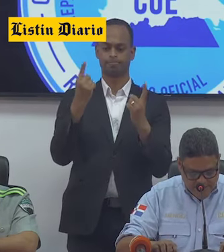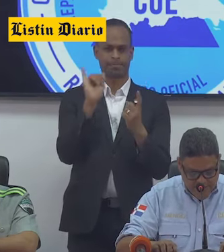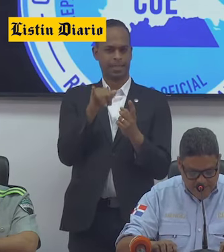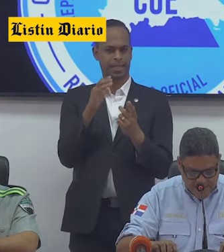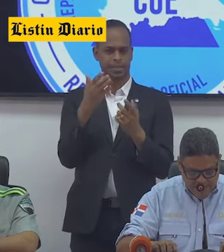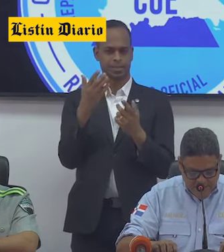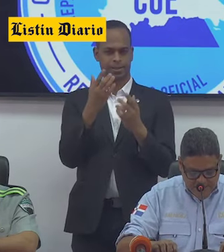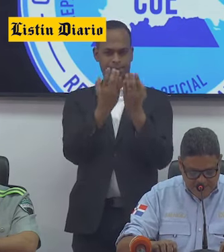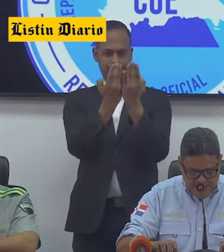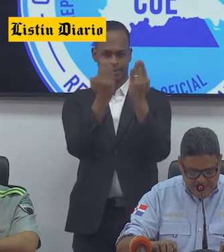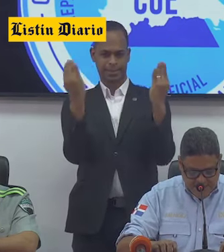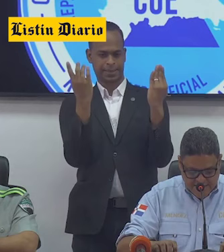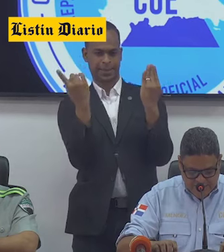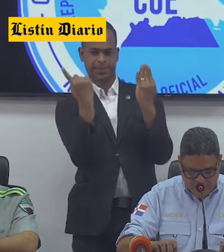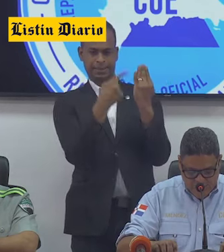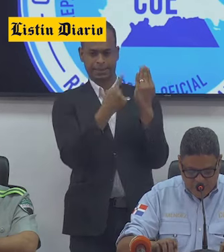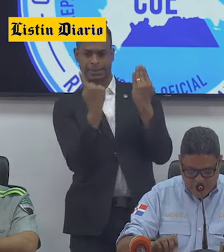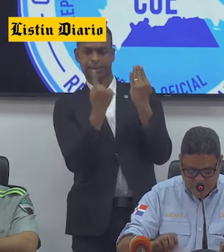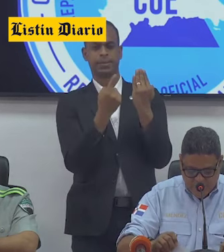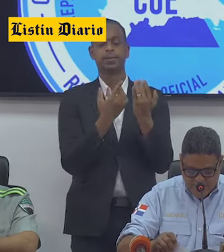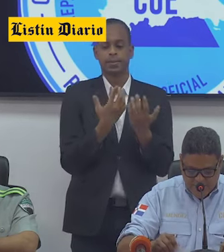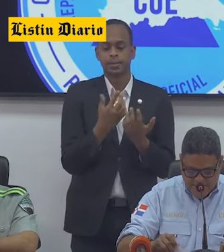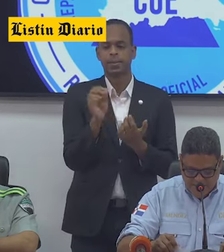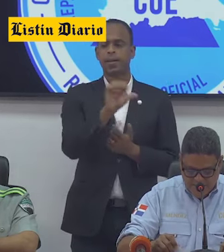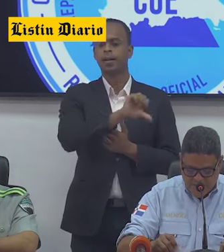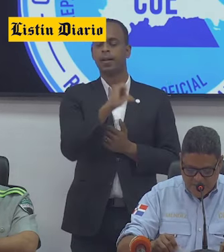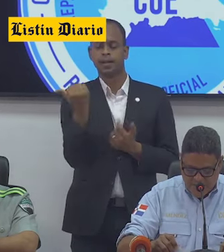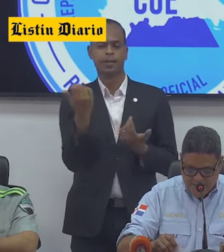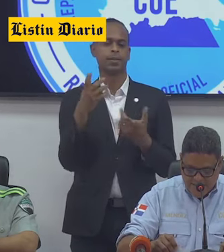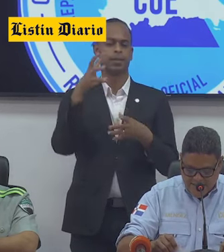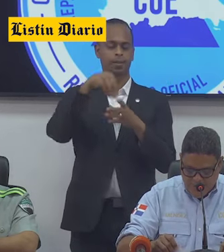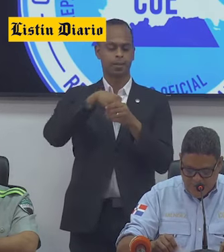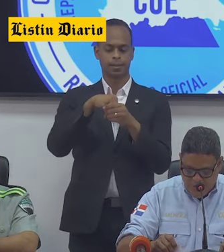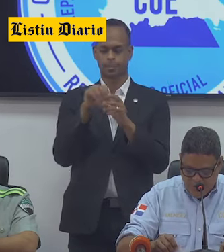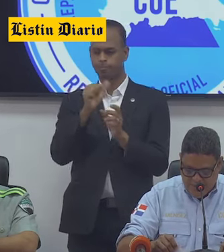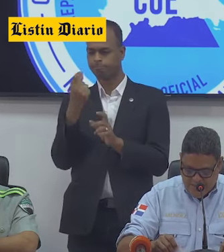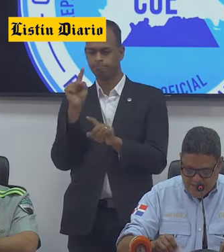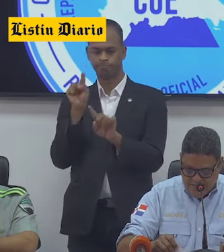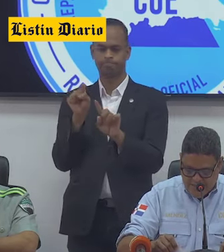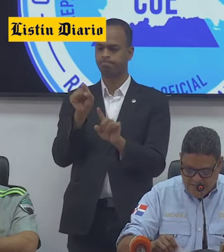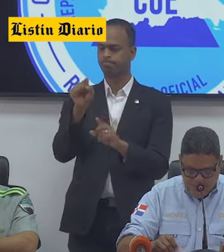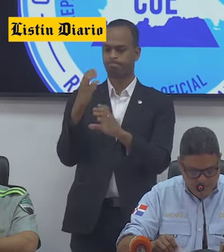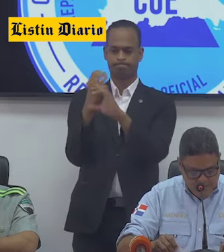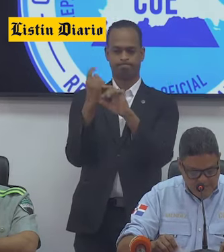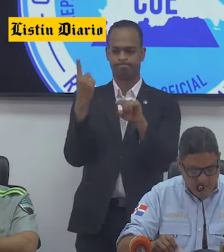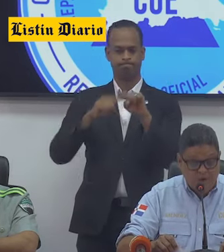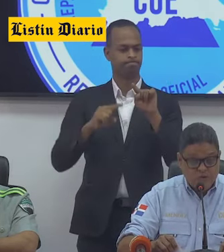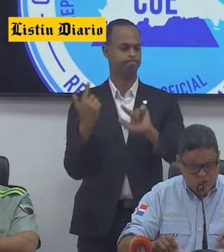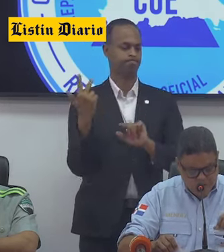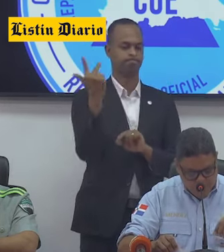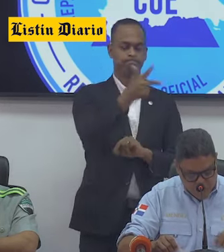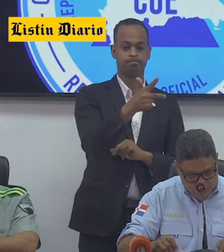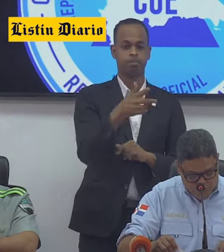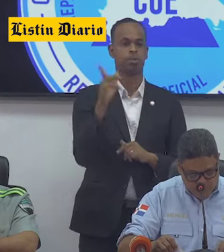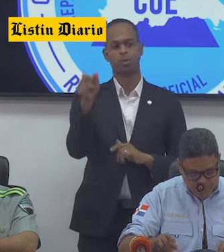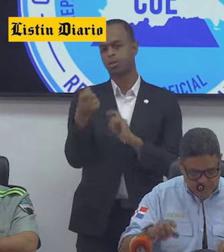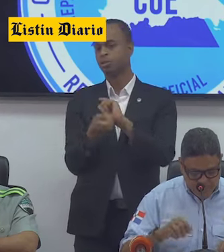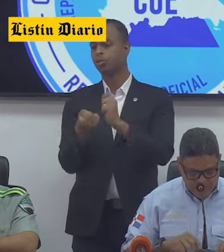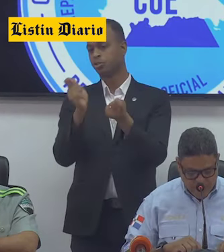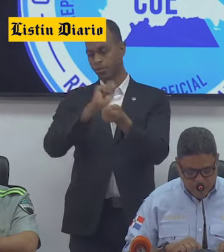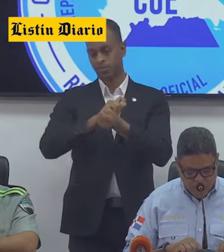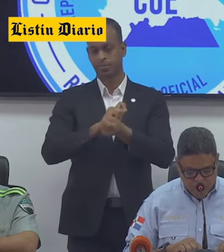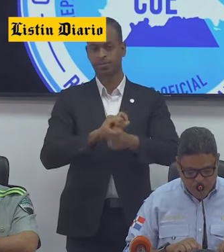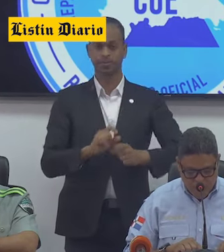faltantes. Además, se detectaron otras irregularidades de las cuales se prohibió la salida de la unidad o la sustitución